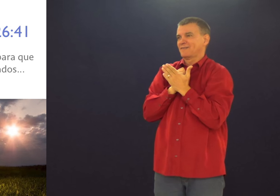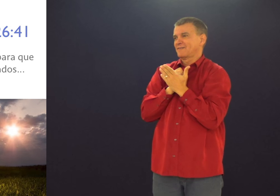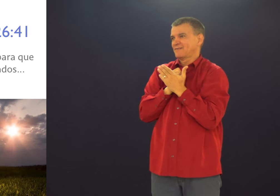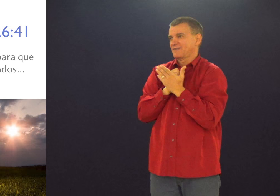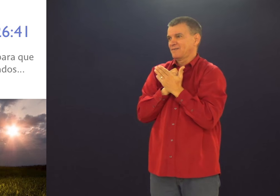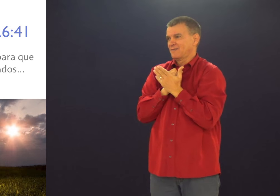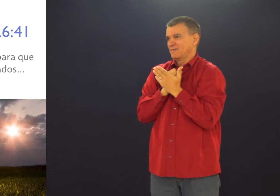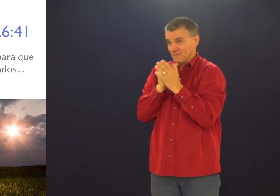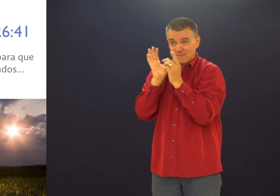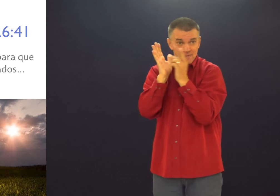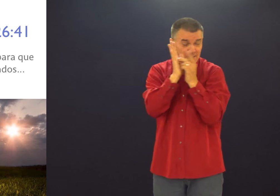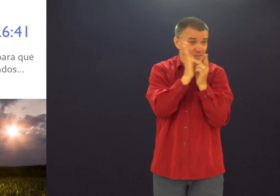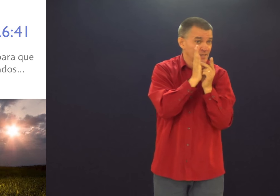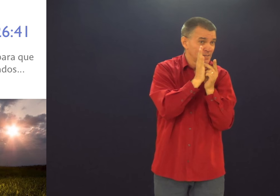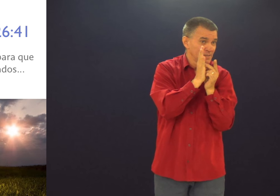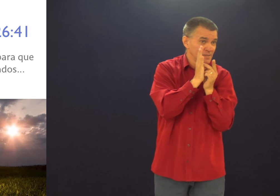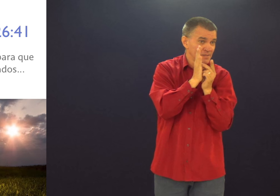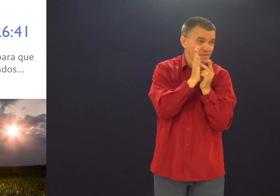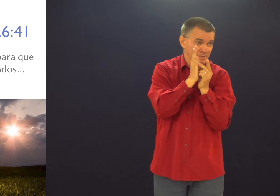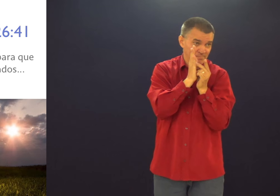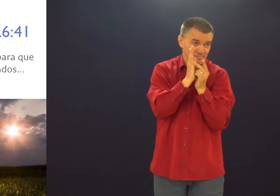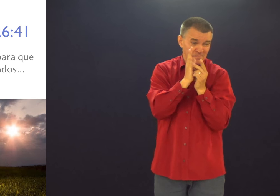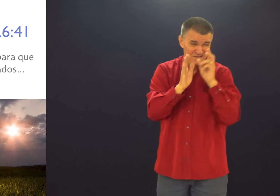A oração me ajuda. Ela te ajuda. Não é verdade?